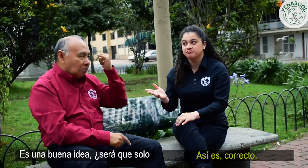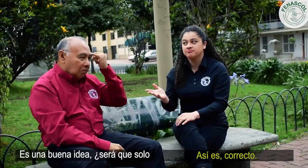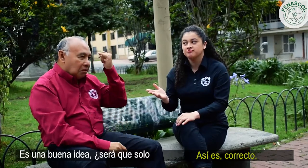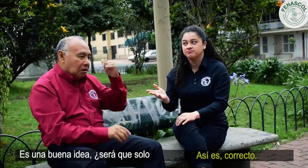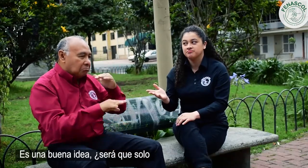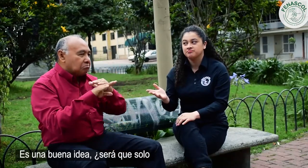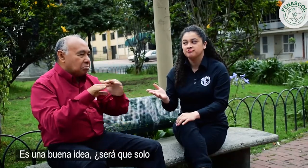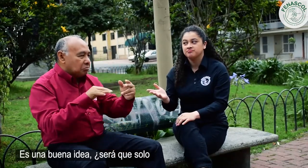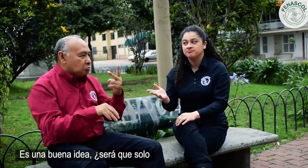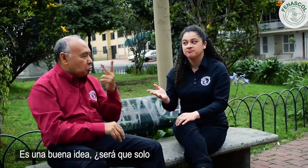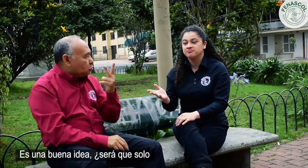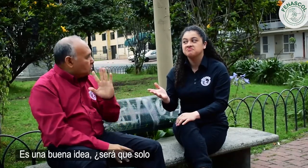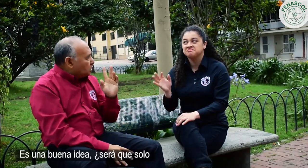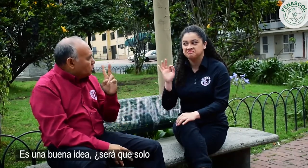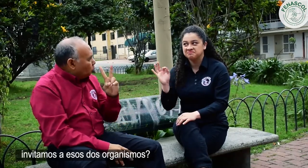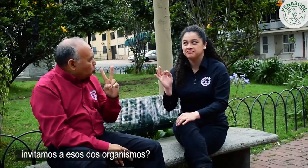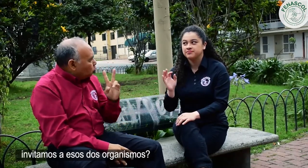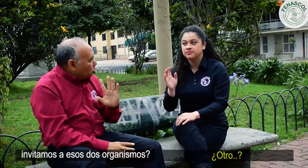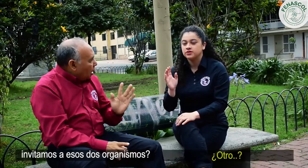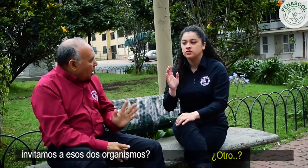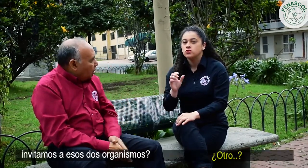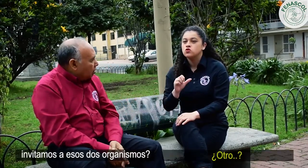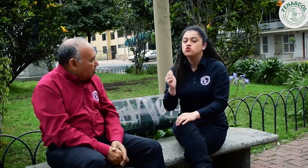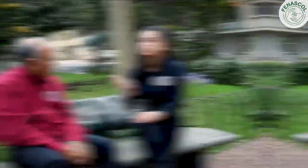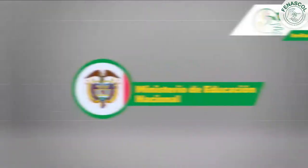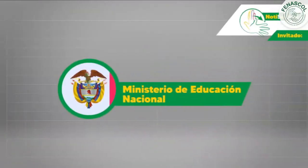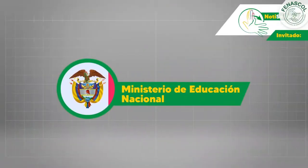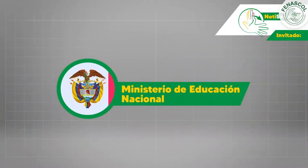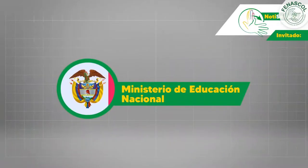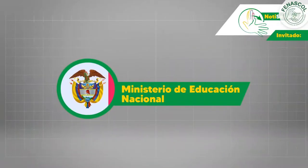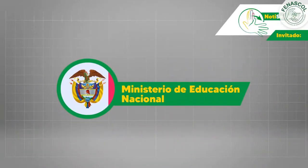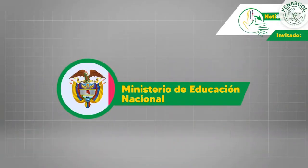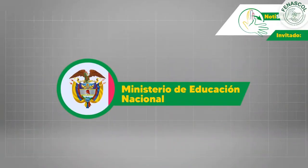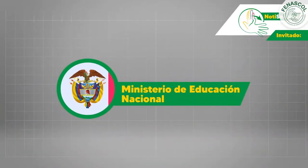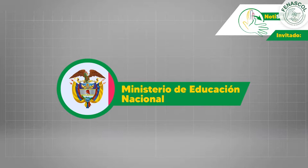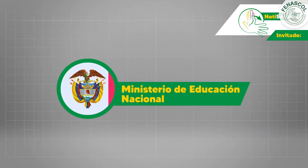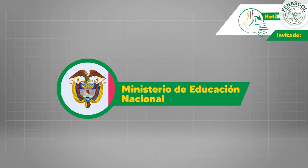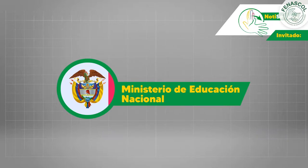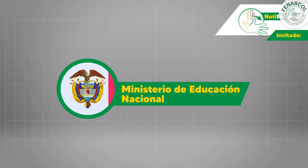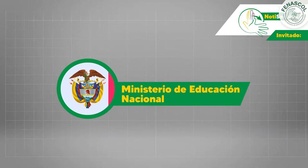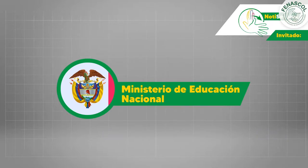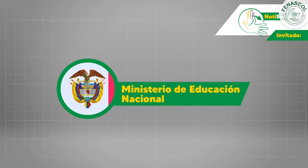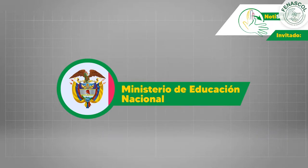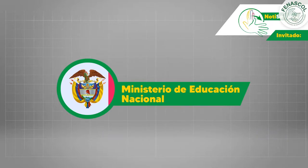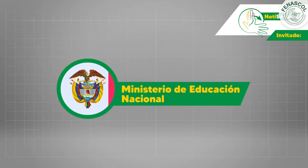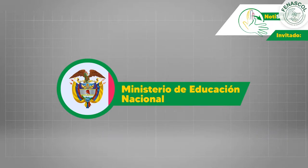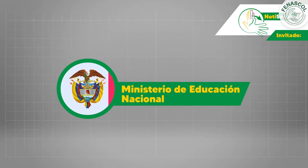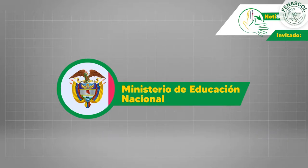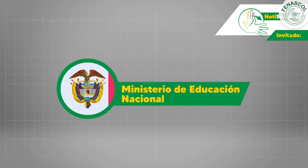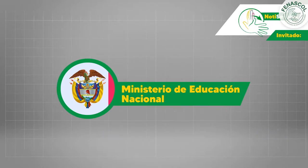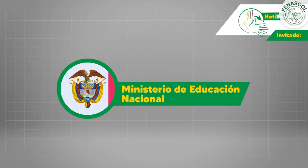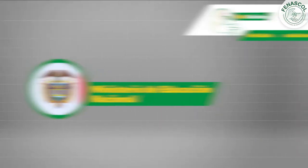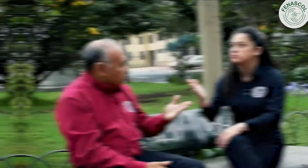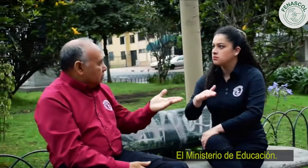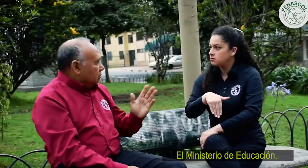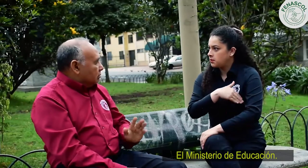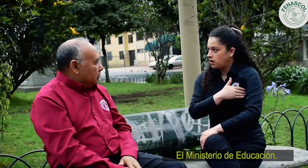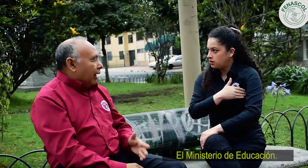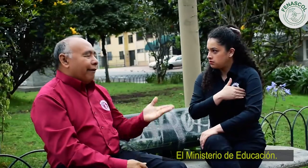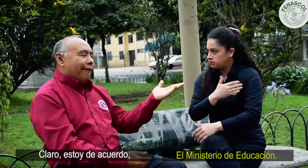idea será que sólo invitamos a esos dos organismos ministerio de educación nacional el ministerio